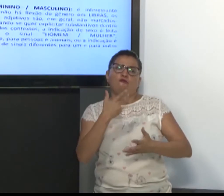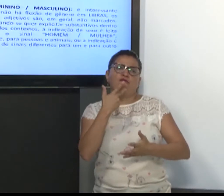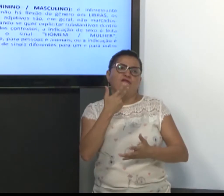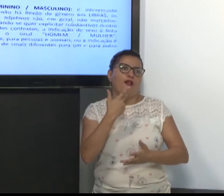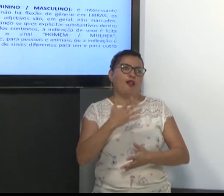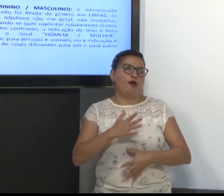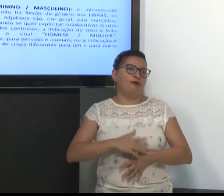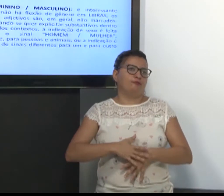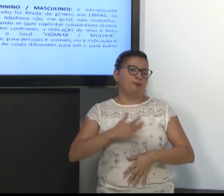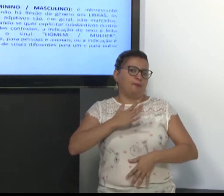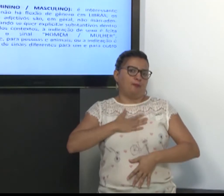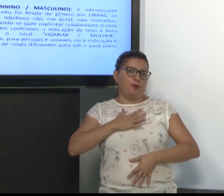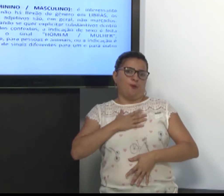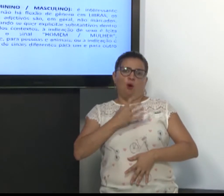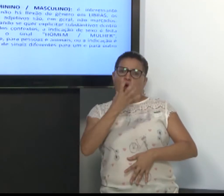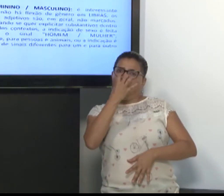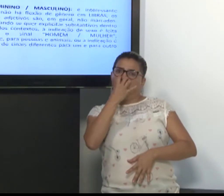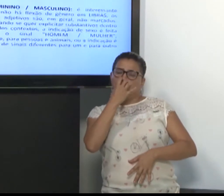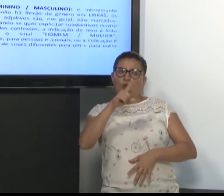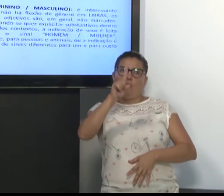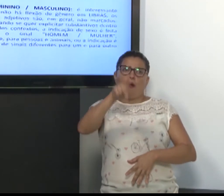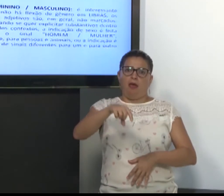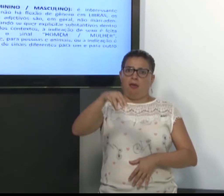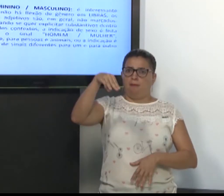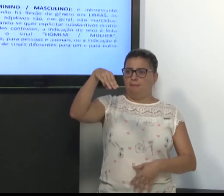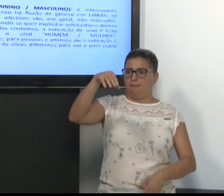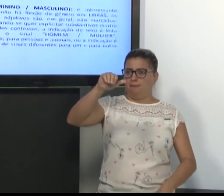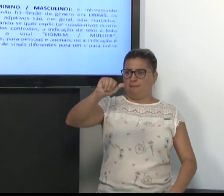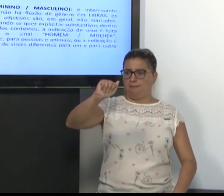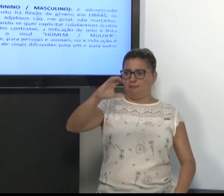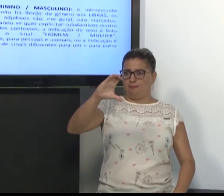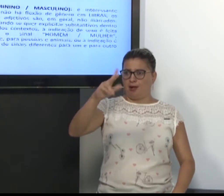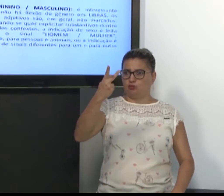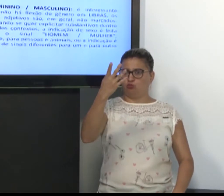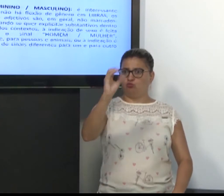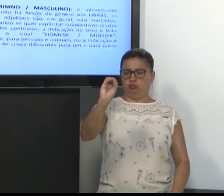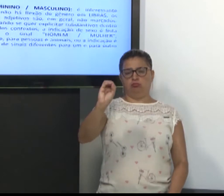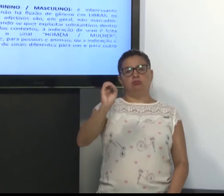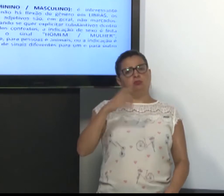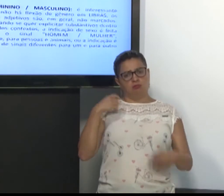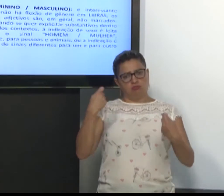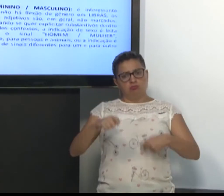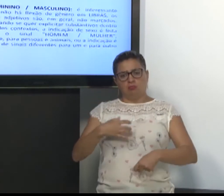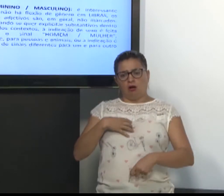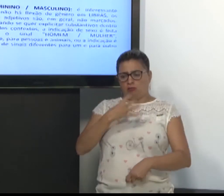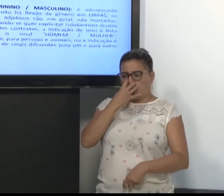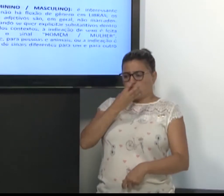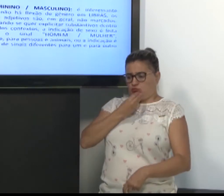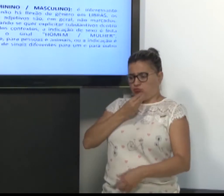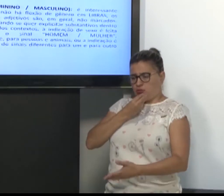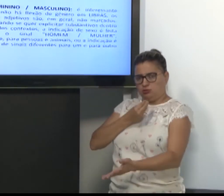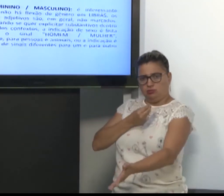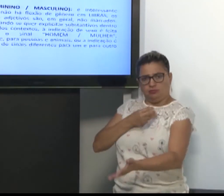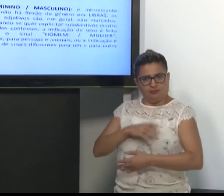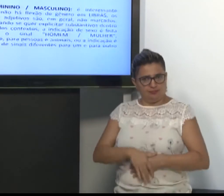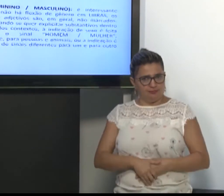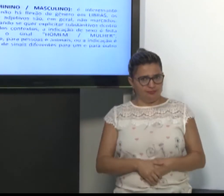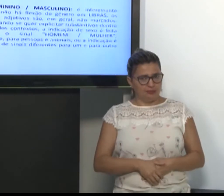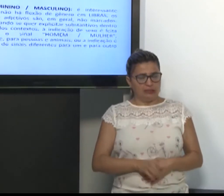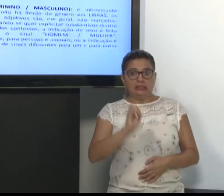cachorro. Que meu cachorro é macho. Então, cachorro homem. Se for fêmea,